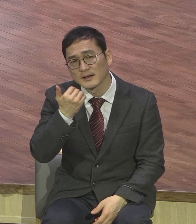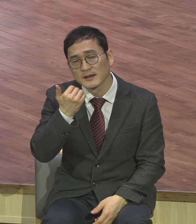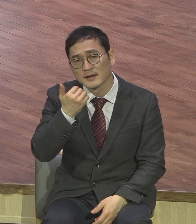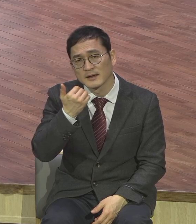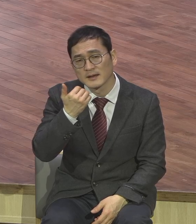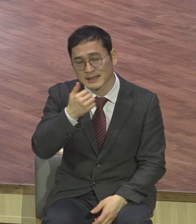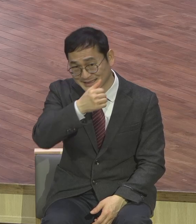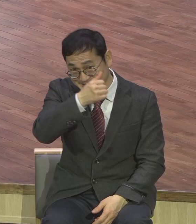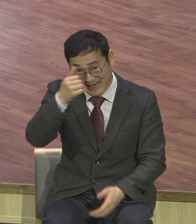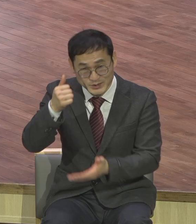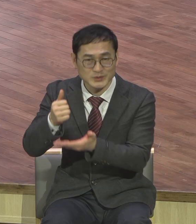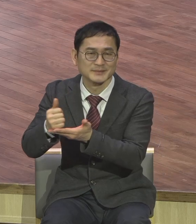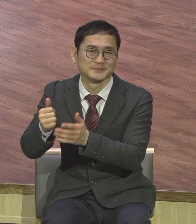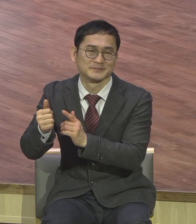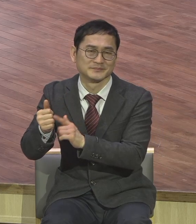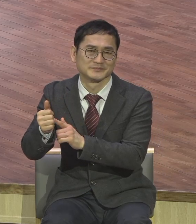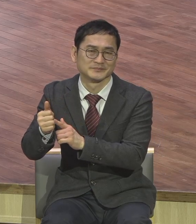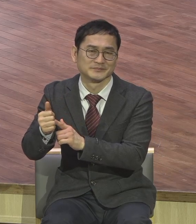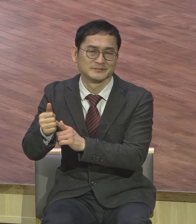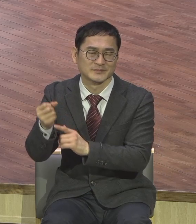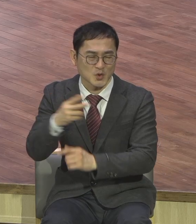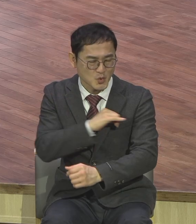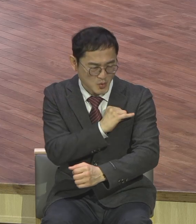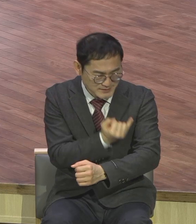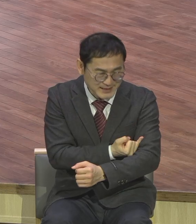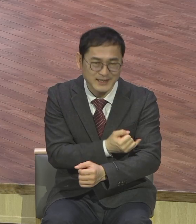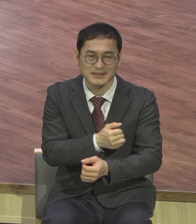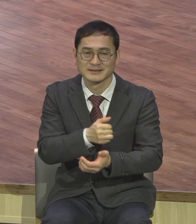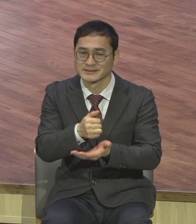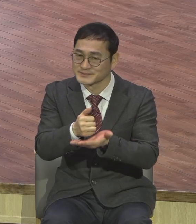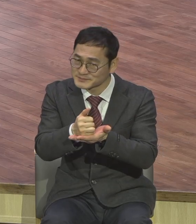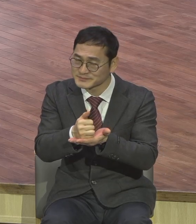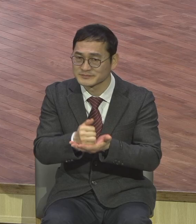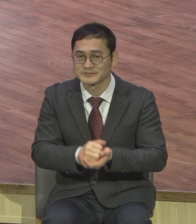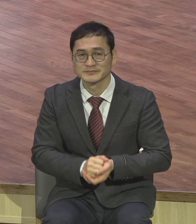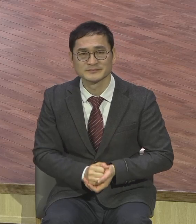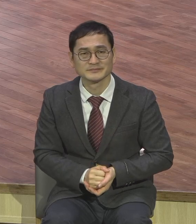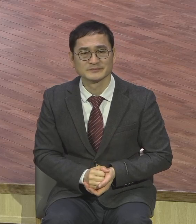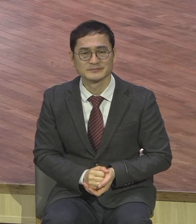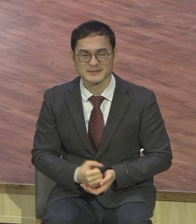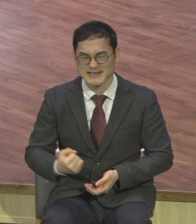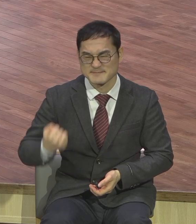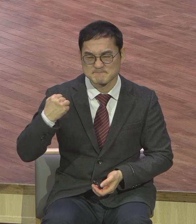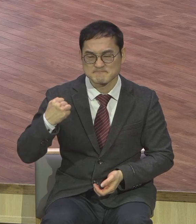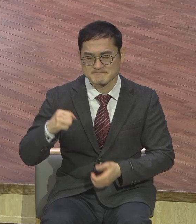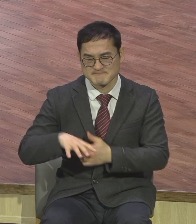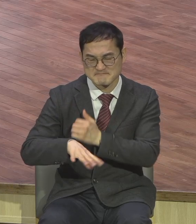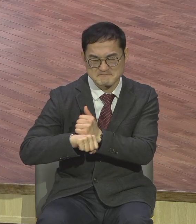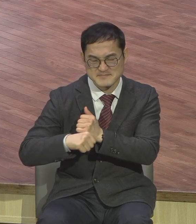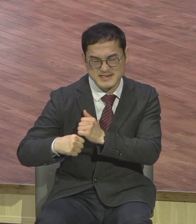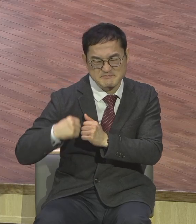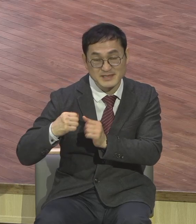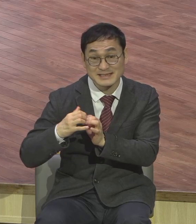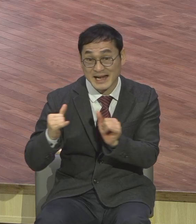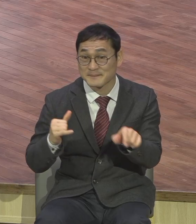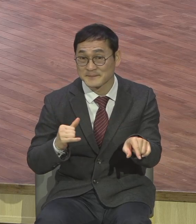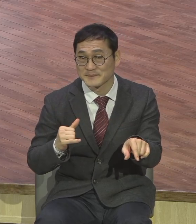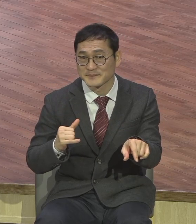장로 가는 거예요 힘있는 권상하는 겁니다 힘있는 사람이 사단신보로 성령의 회방죄를 짓는